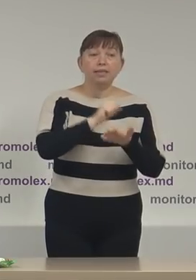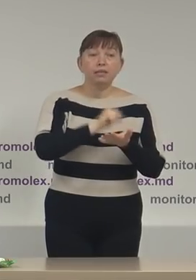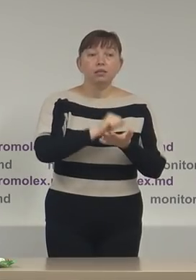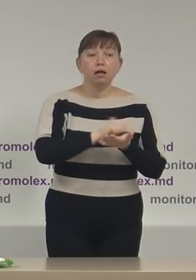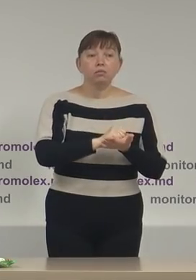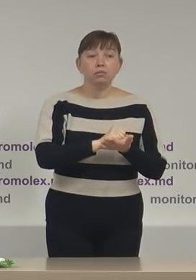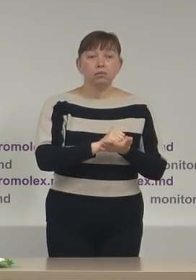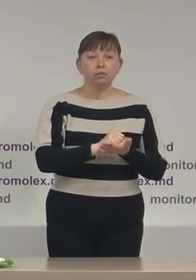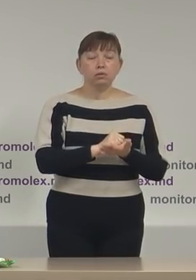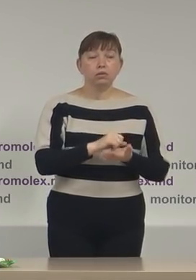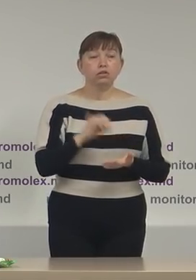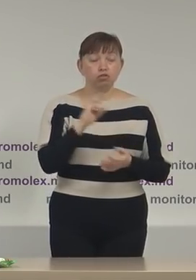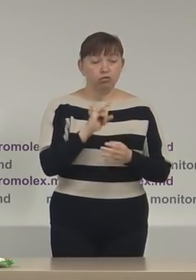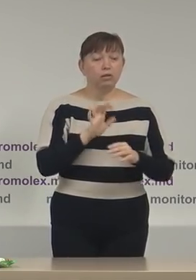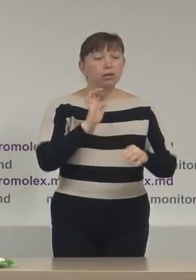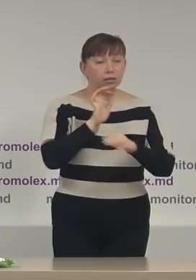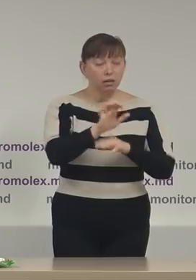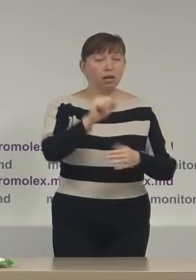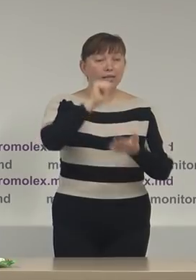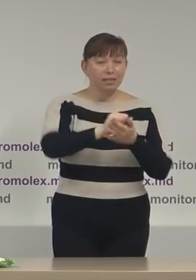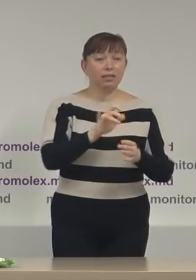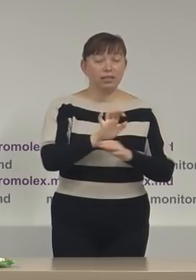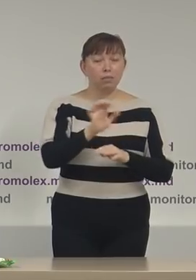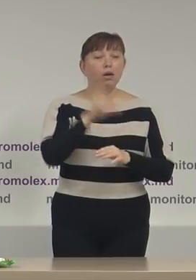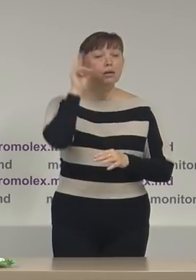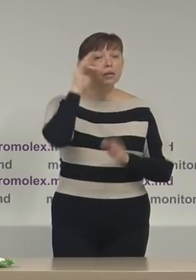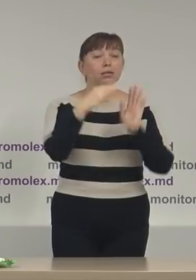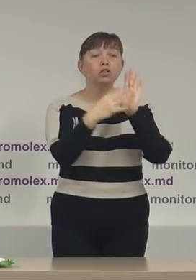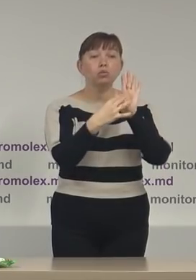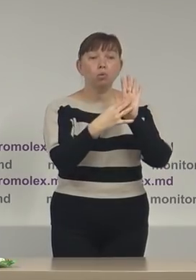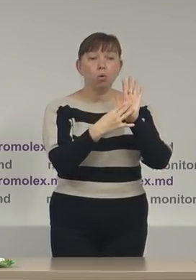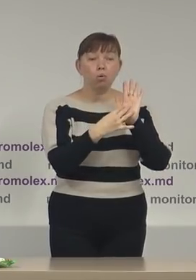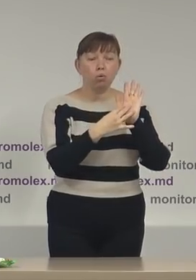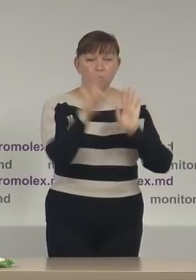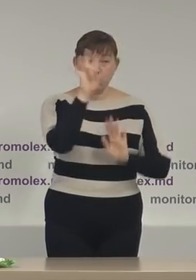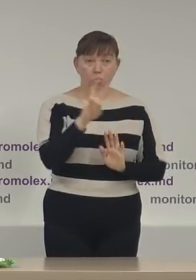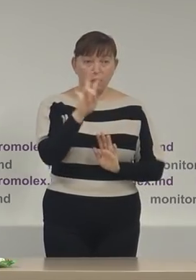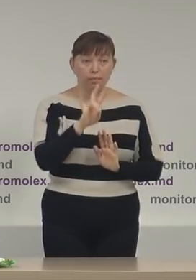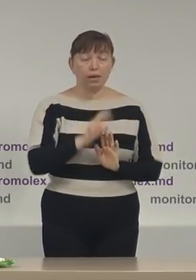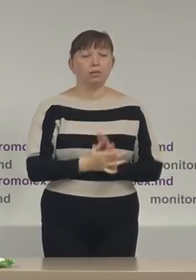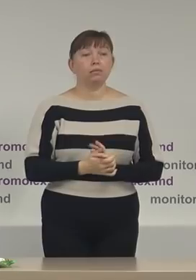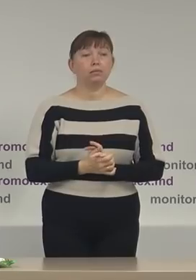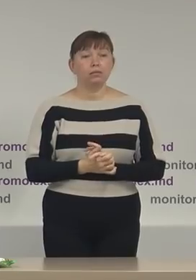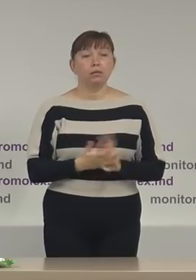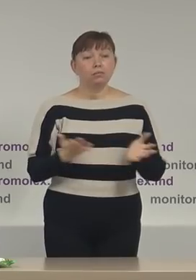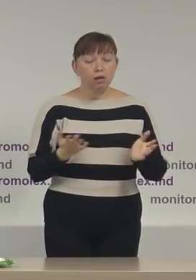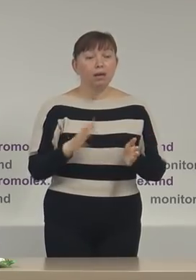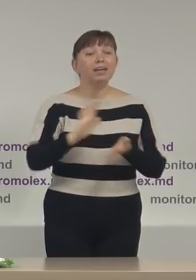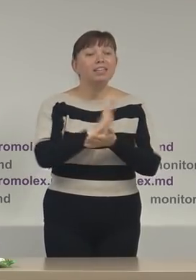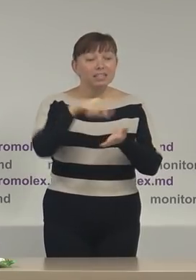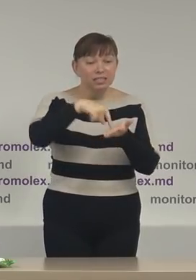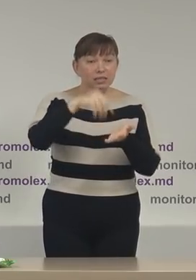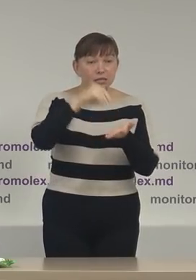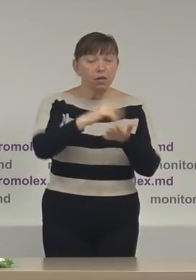și dat în tipar și tipărit în data de 9 noiembrie dar în ziar